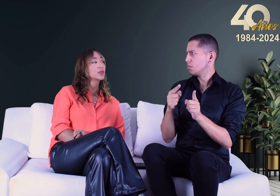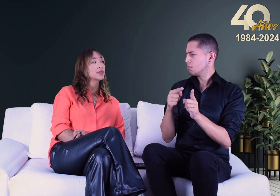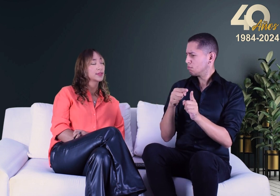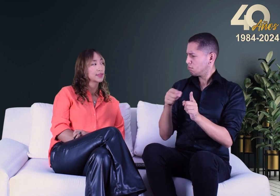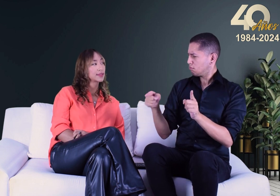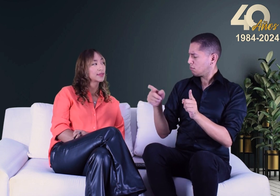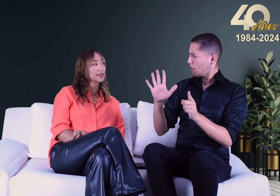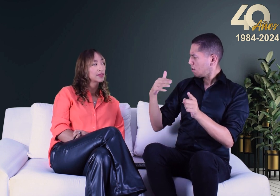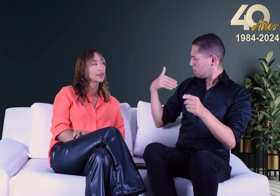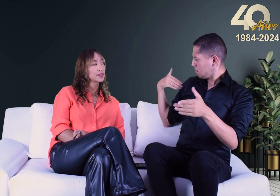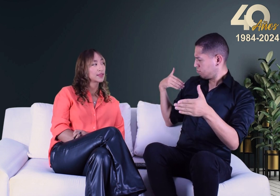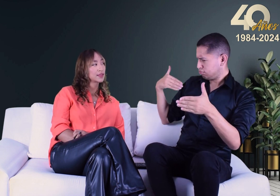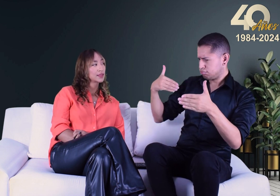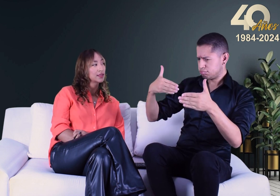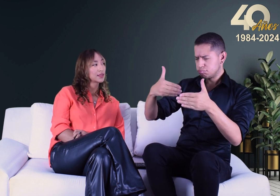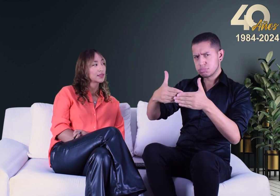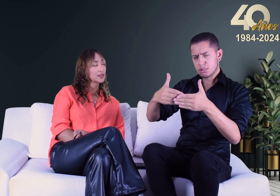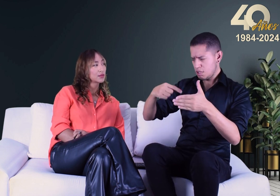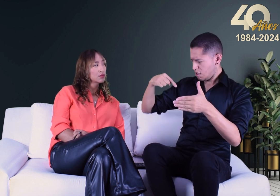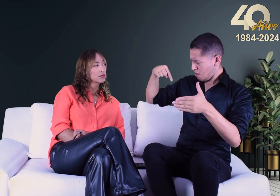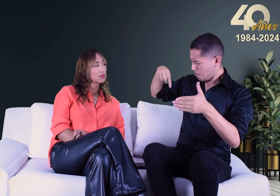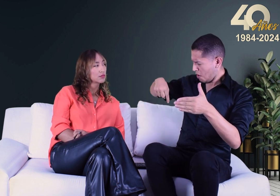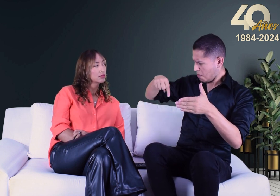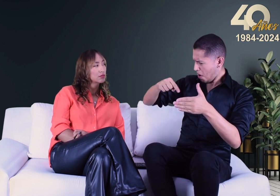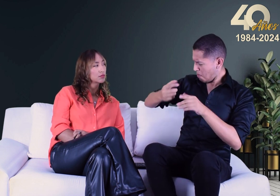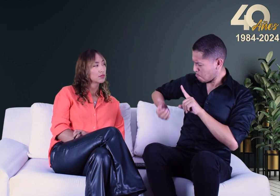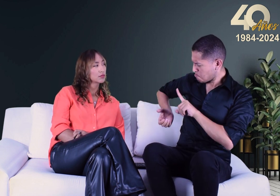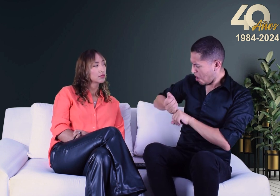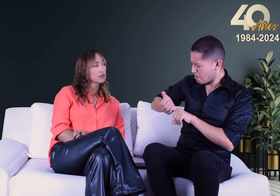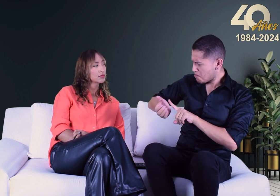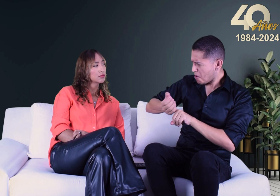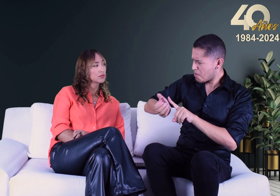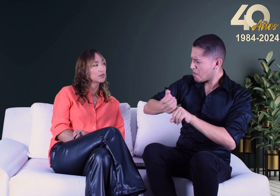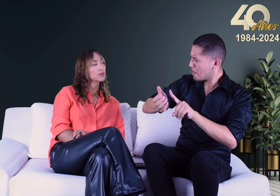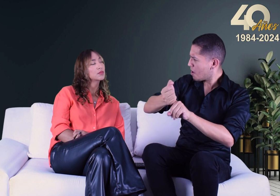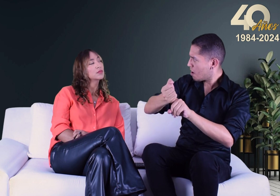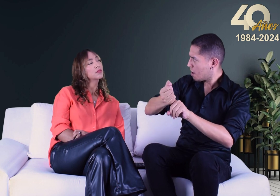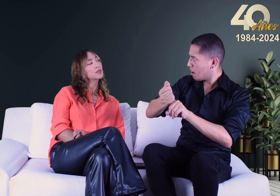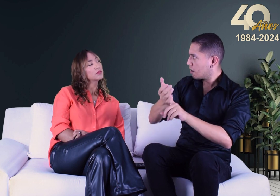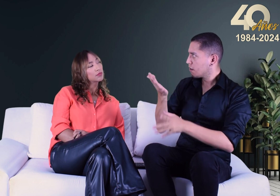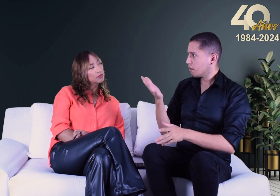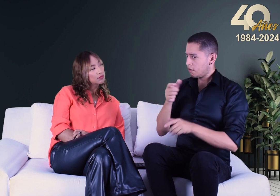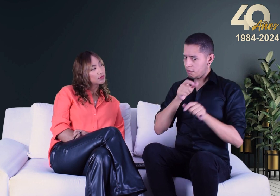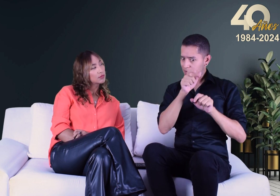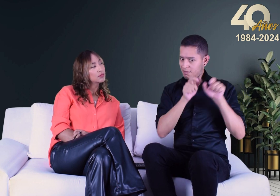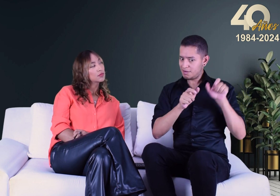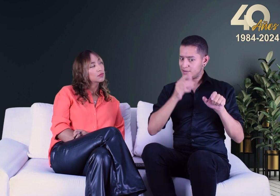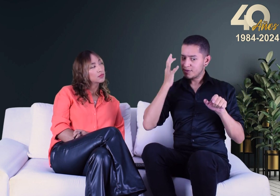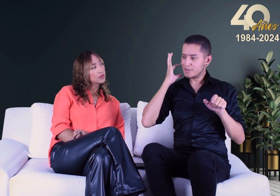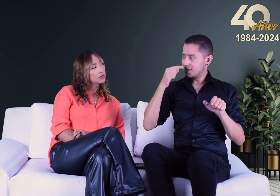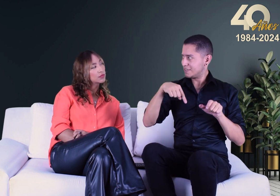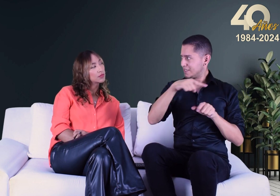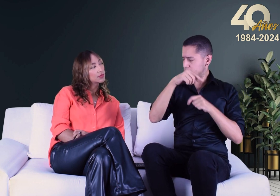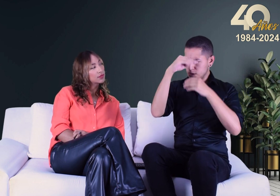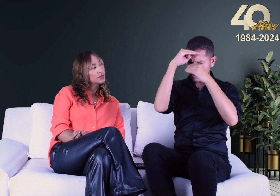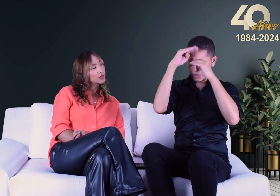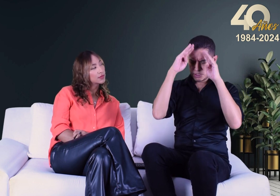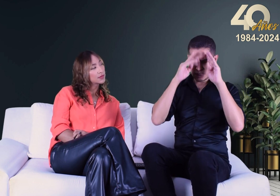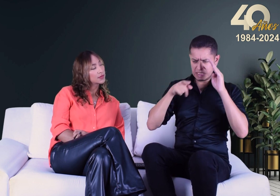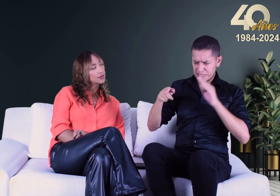Allí nacieron varias conclusiones y hasta la fecha han existido varios logros, rompiendo paradigmas